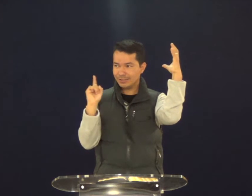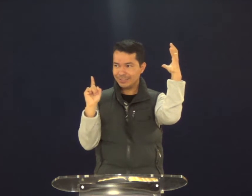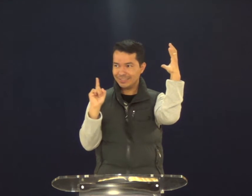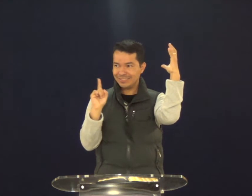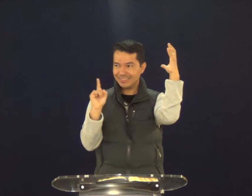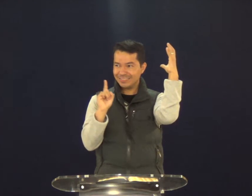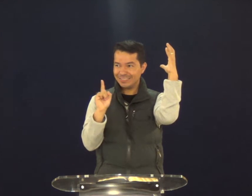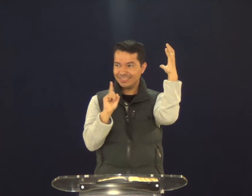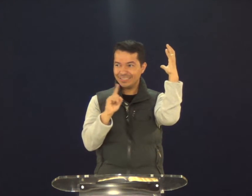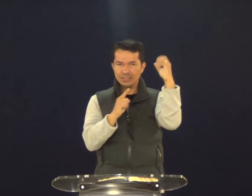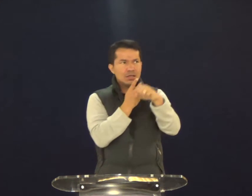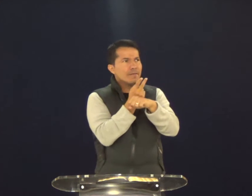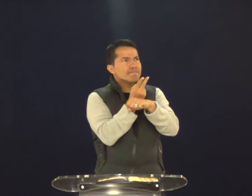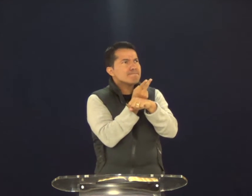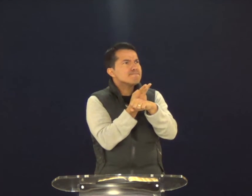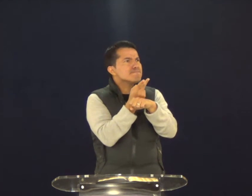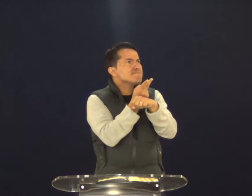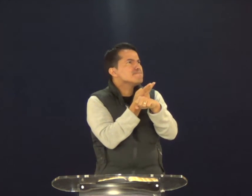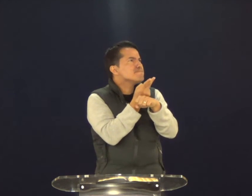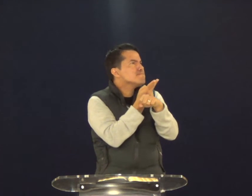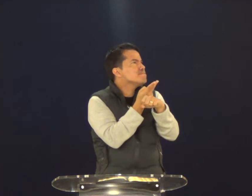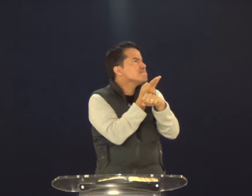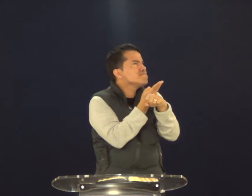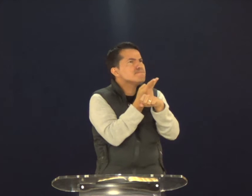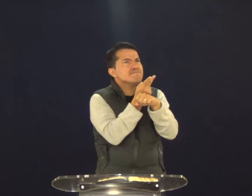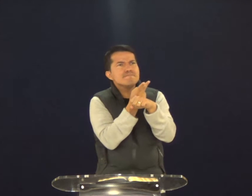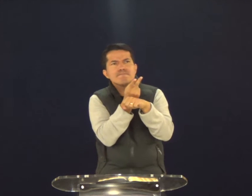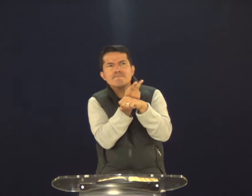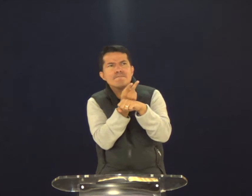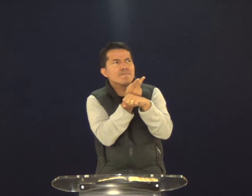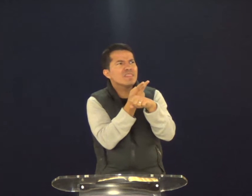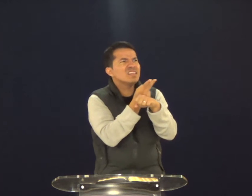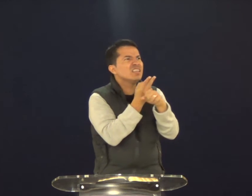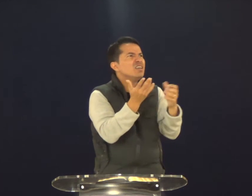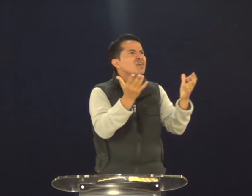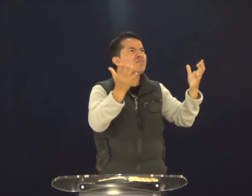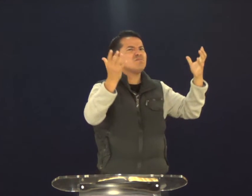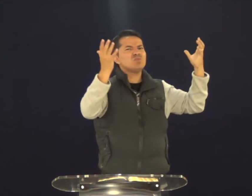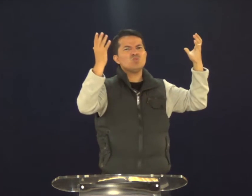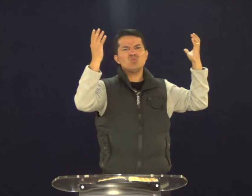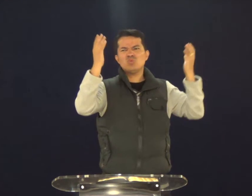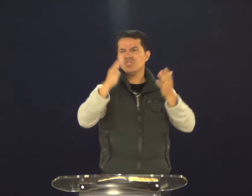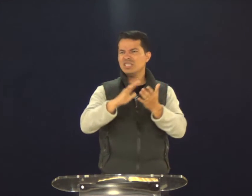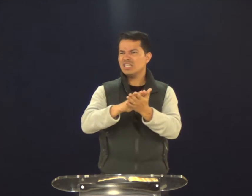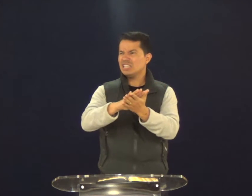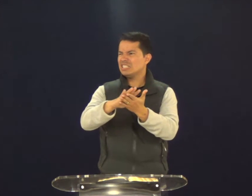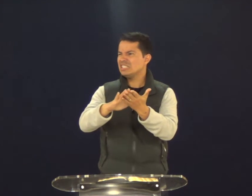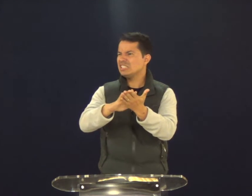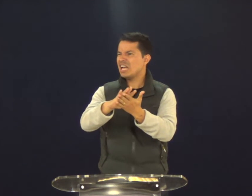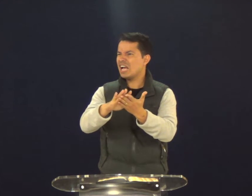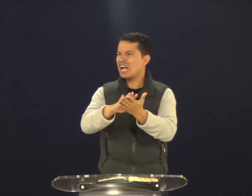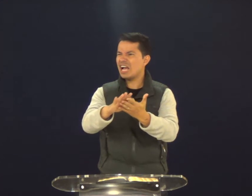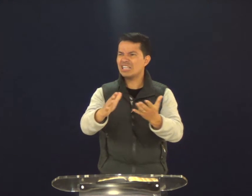figo. E ele vai até lá e procura, procura, procura, procura, procura. E nada.